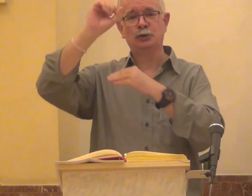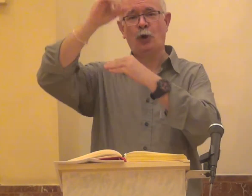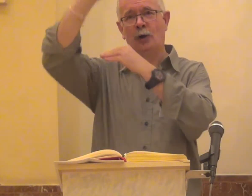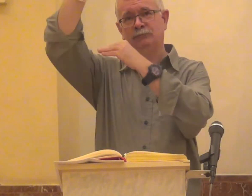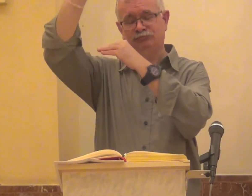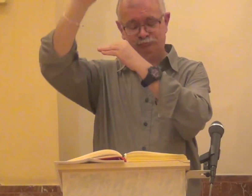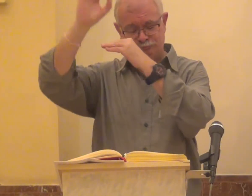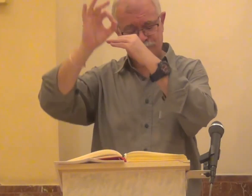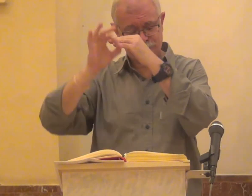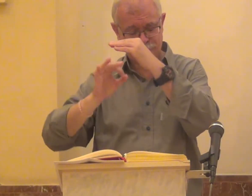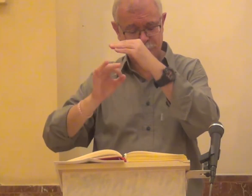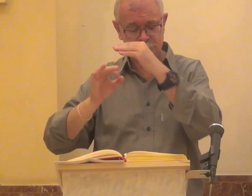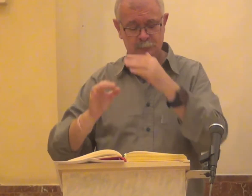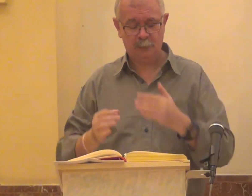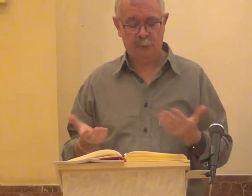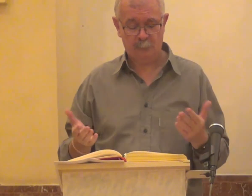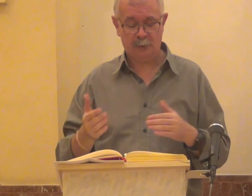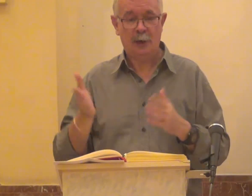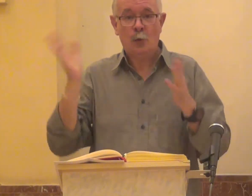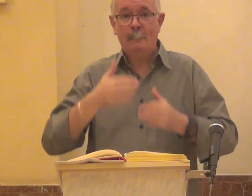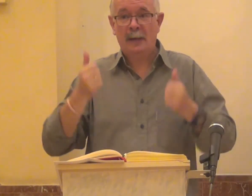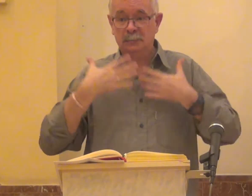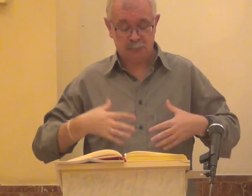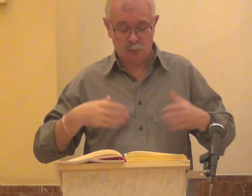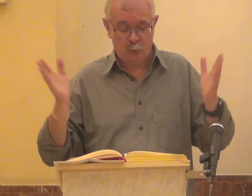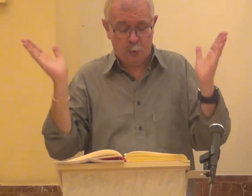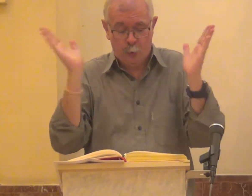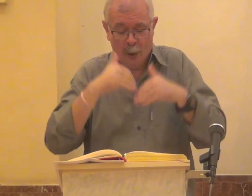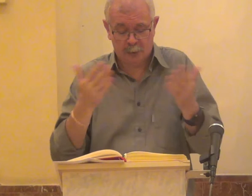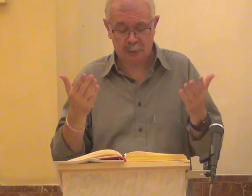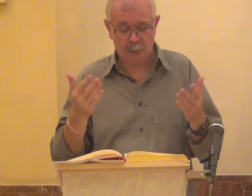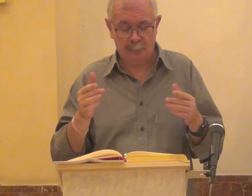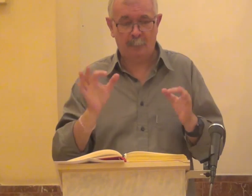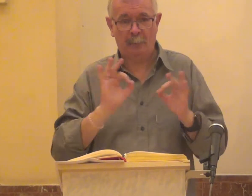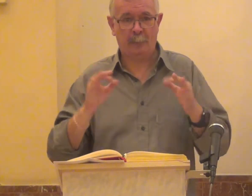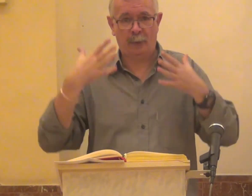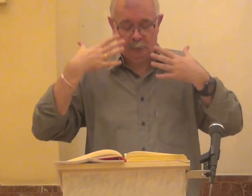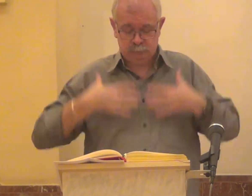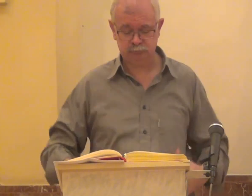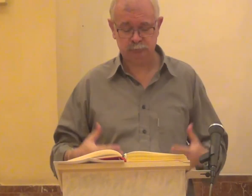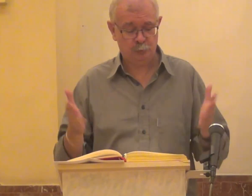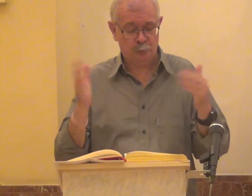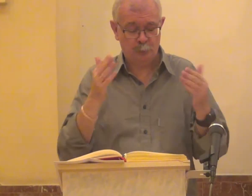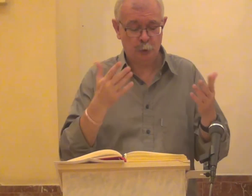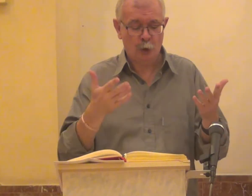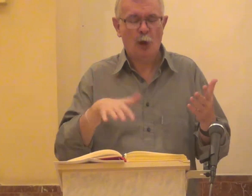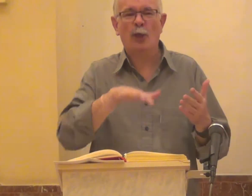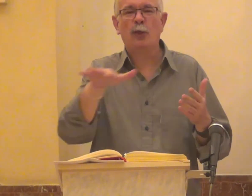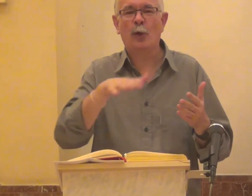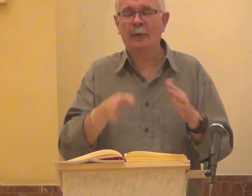devolverás antes de ponerse el sol porque no tiene otro vestido para cubrir